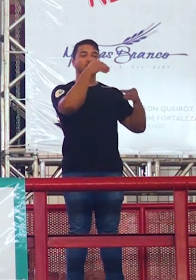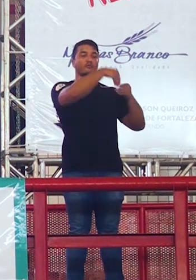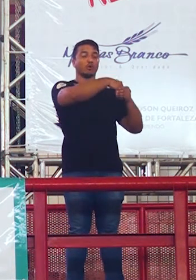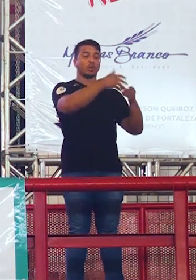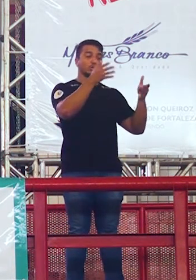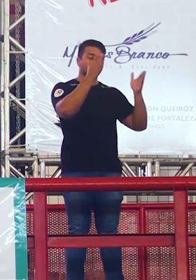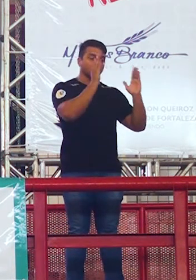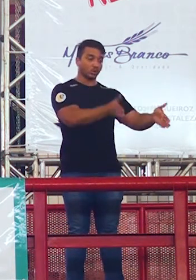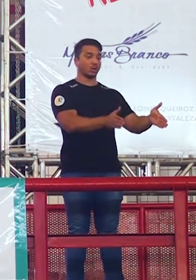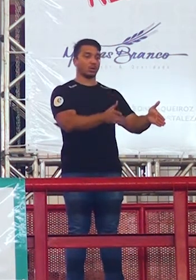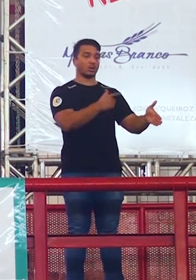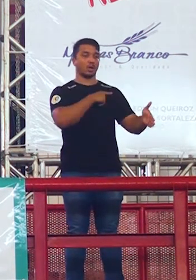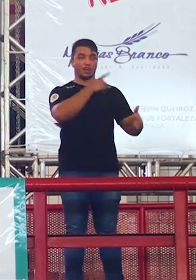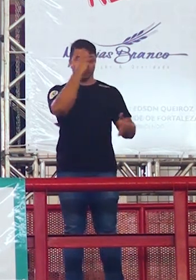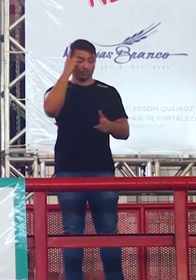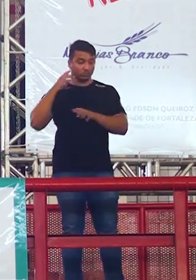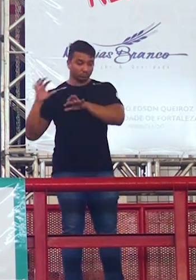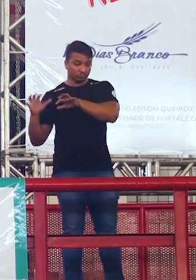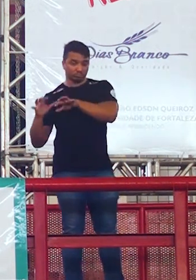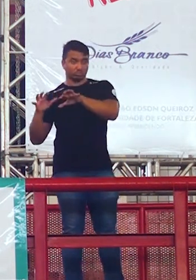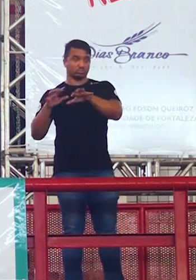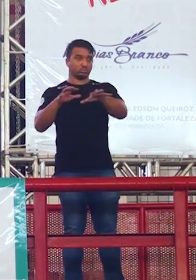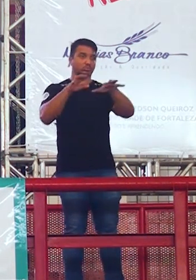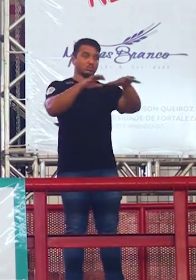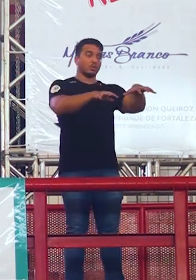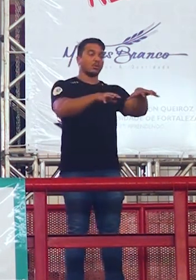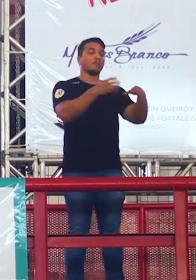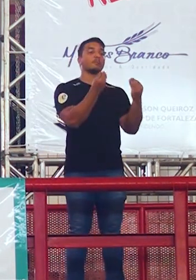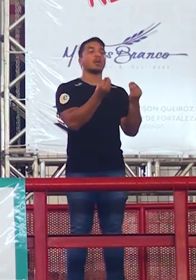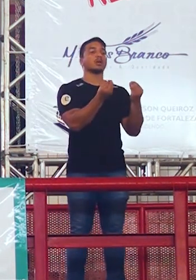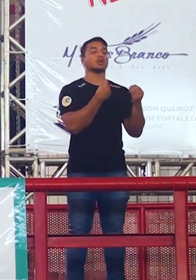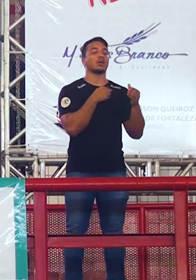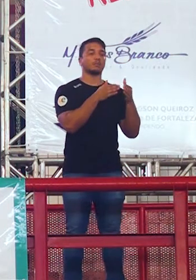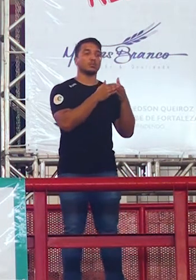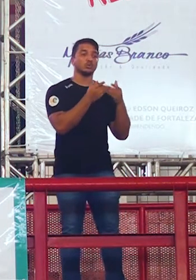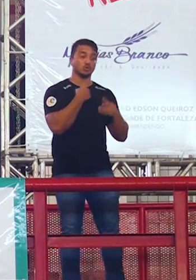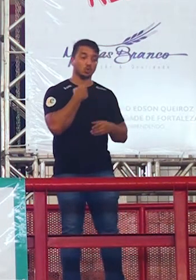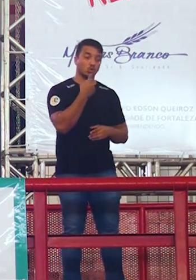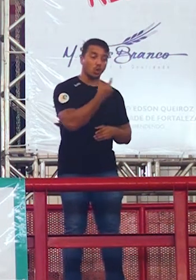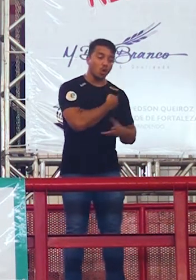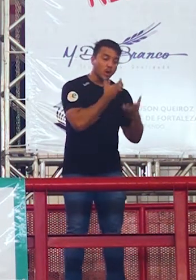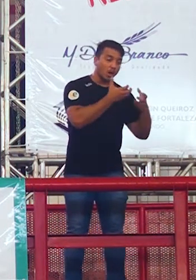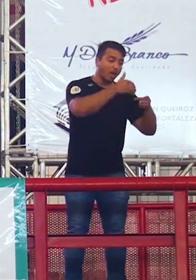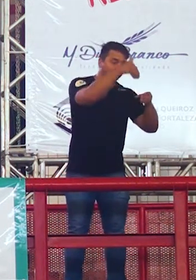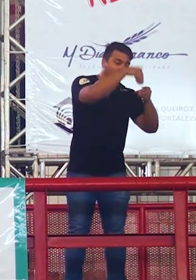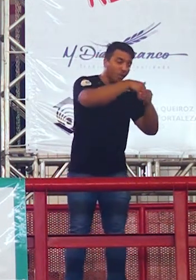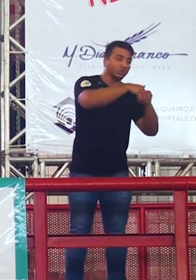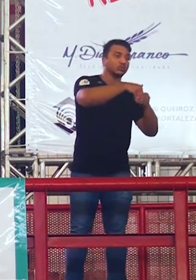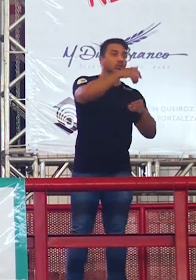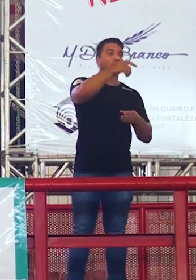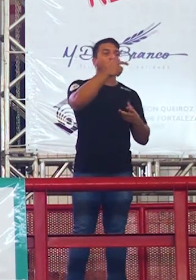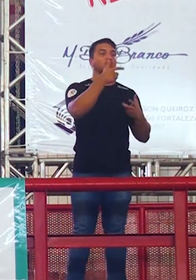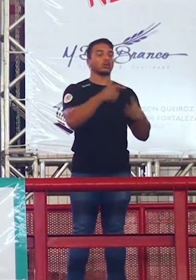que foi às ruas naquele período histórico para pedir nós queremos votar democracia é isso.